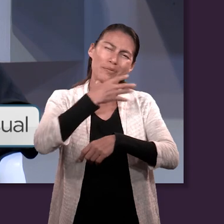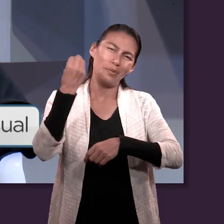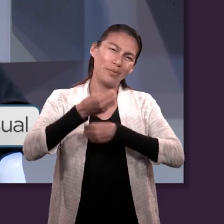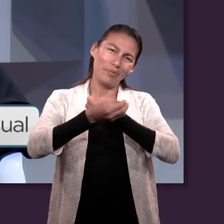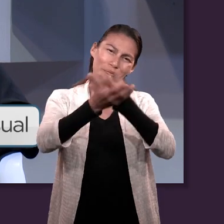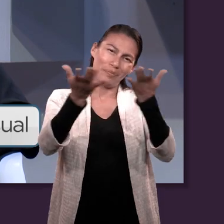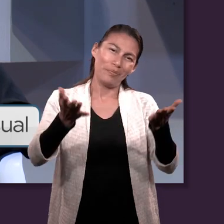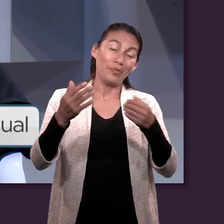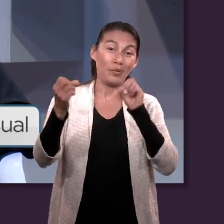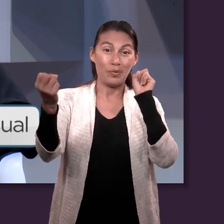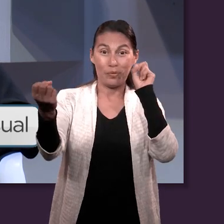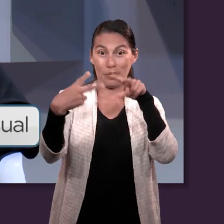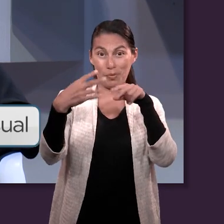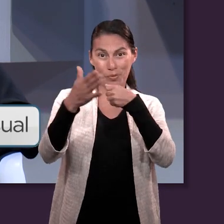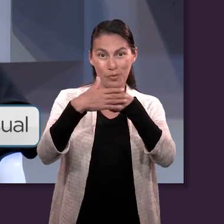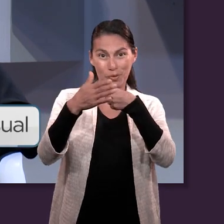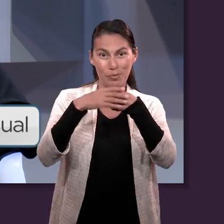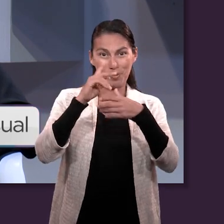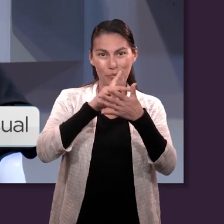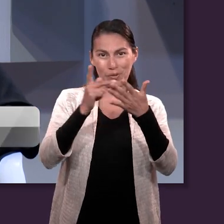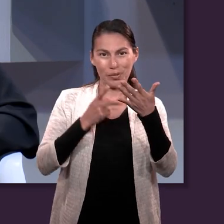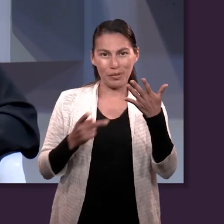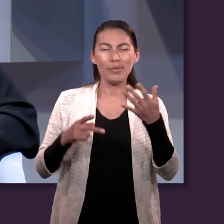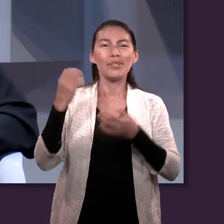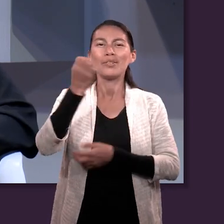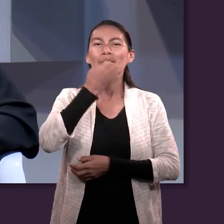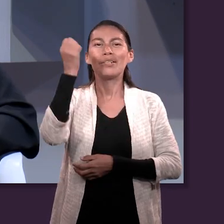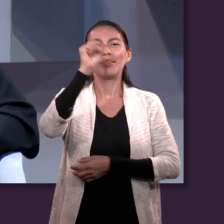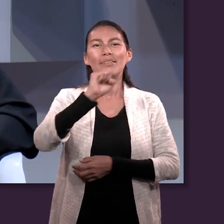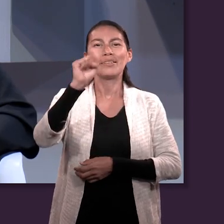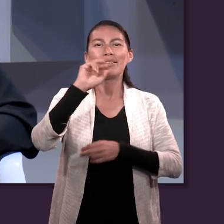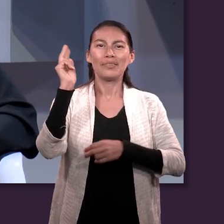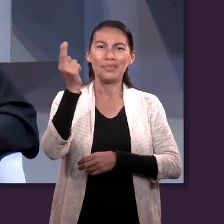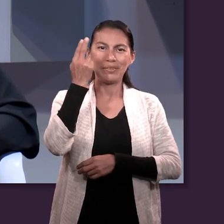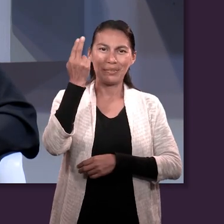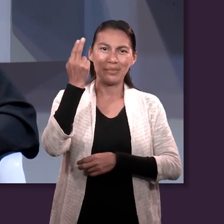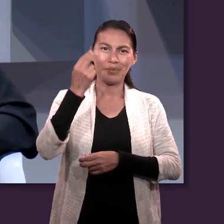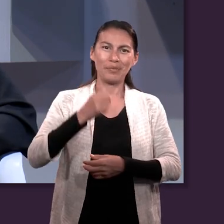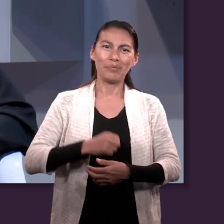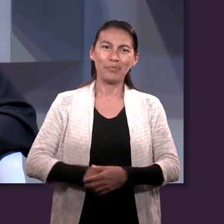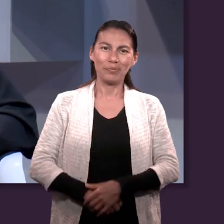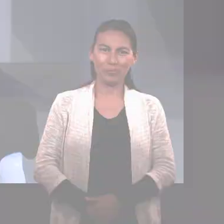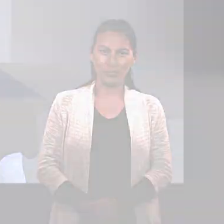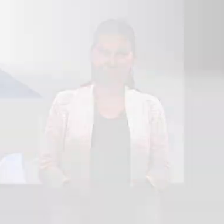Esperamos que tengan un excelente día y nos vemos en el próximo programa de Escuela Sabática Universitaria. ¡Gracias!